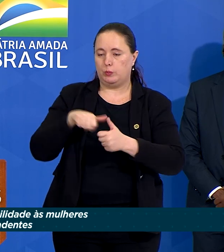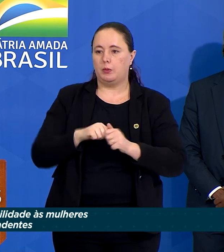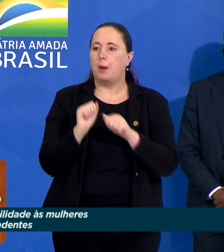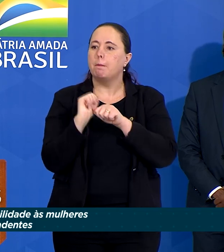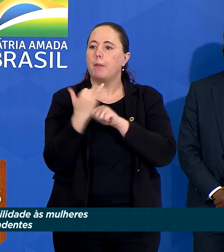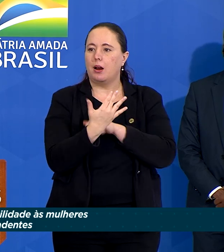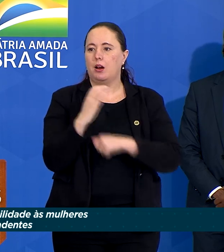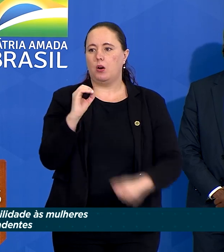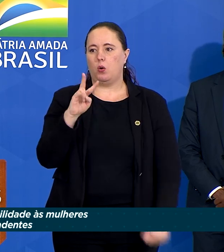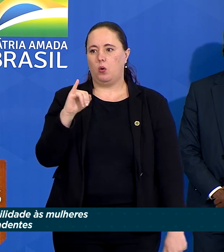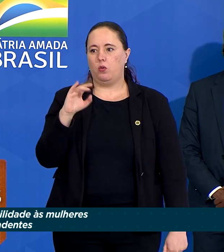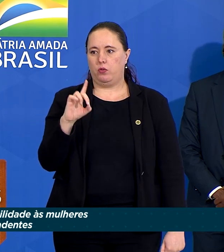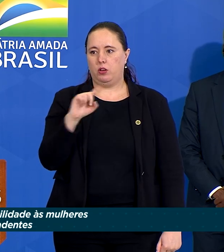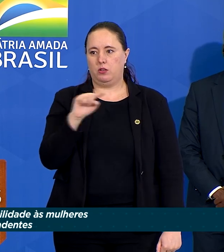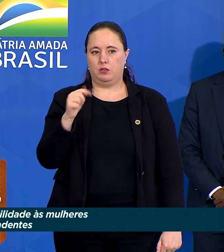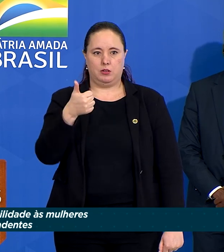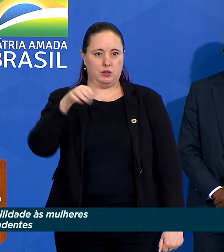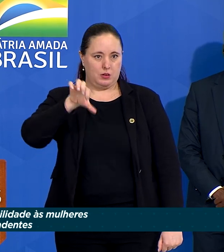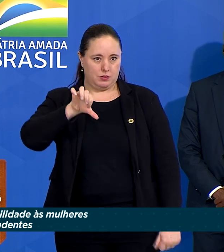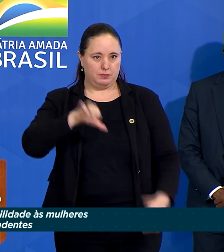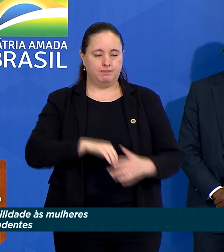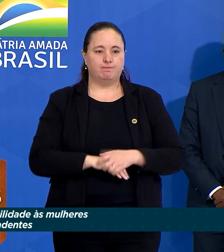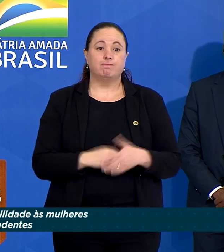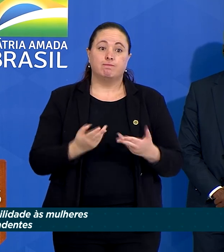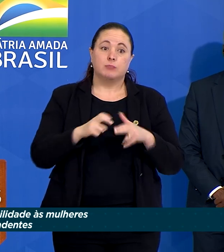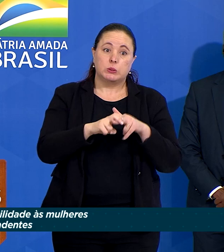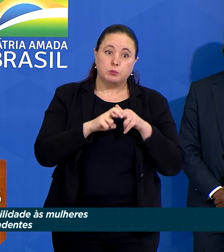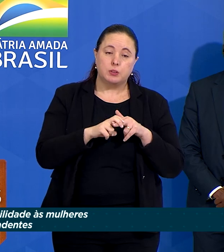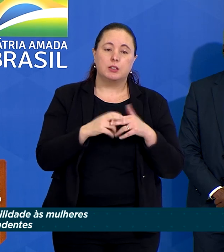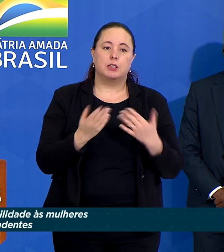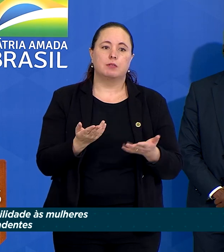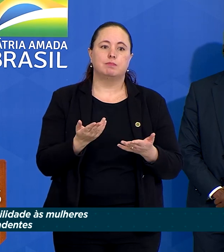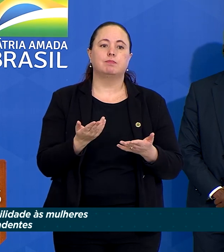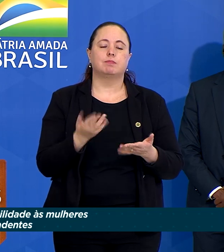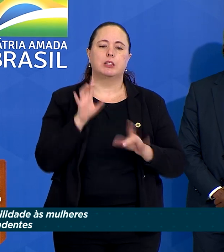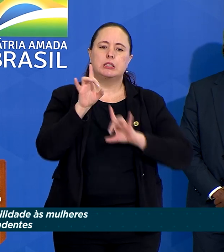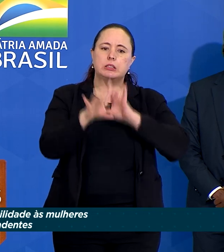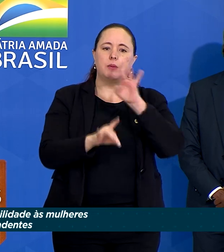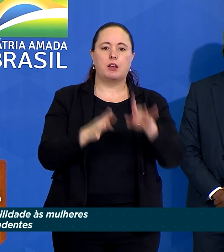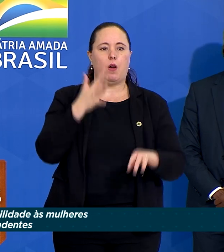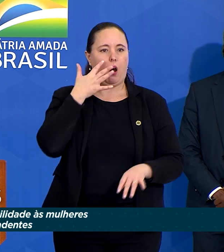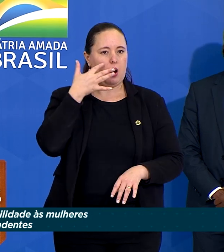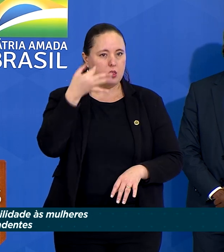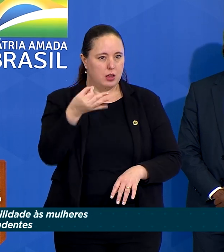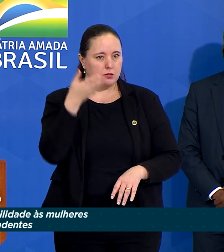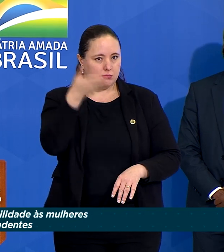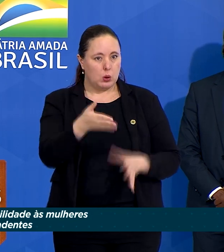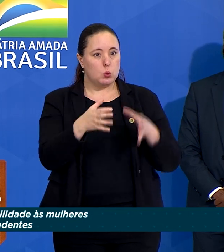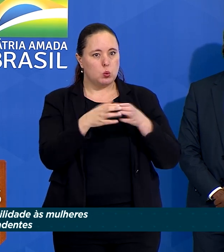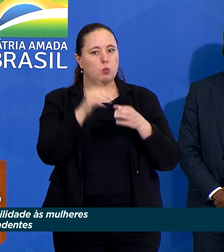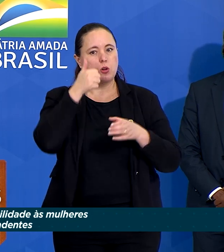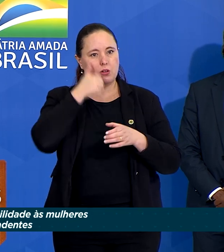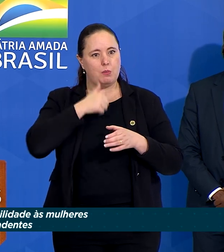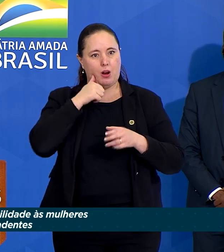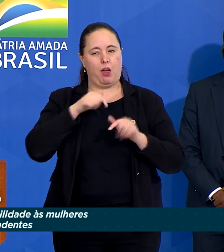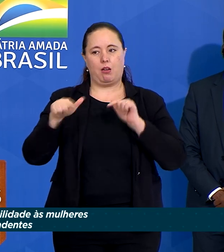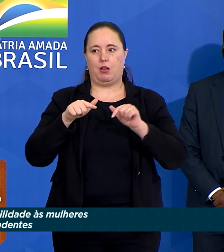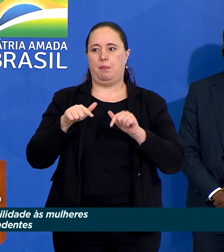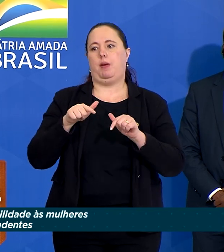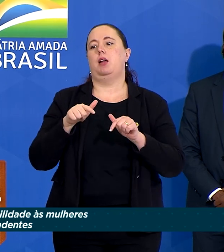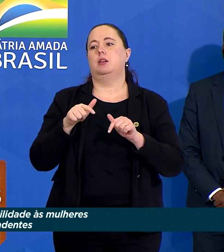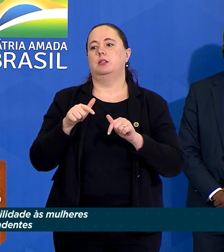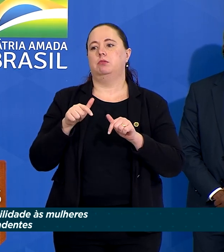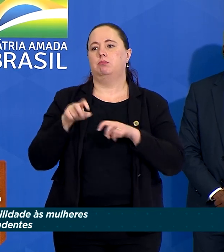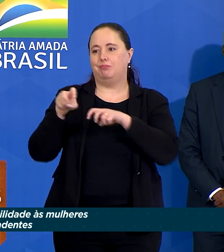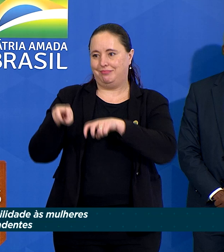pandemia do Covid-19. Então, por isso, a nossa especial atenção a esse grupo. No campo em